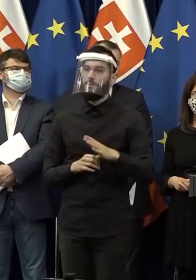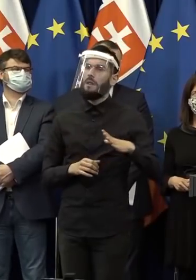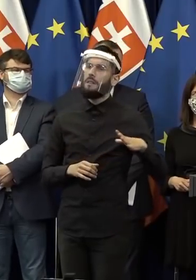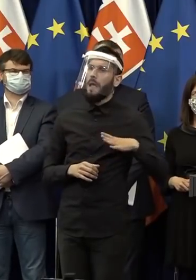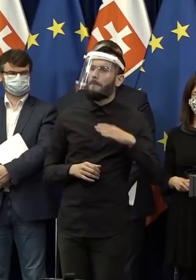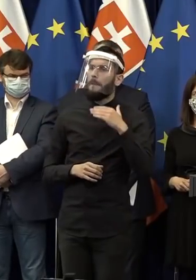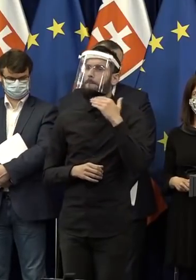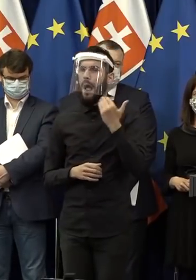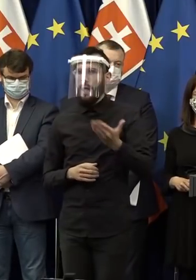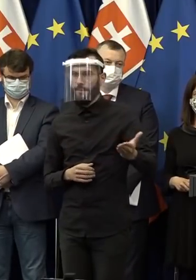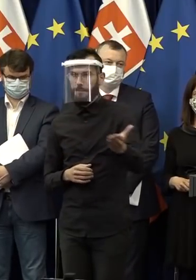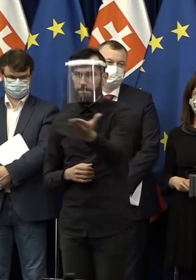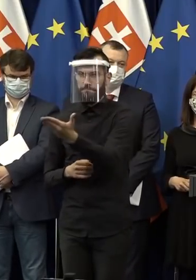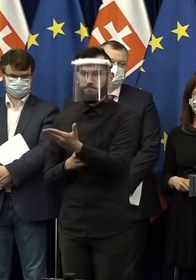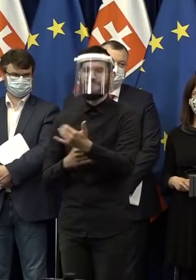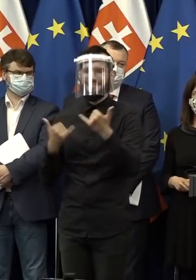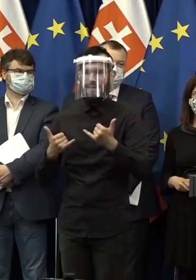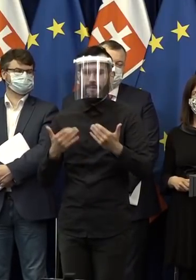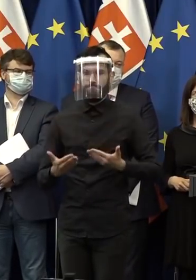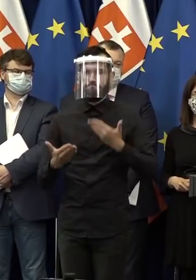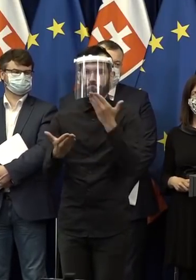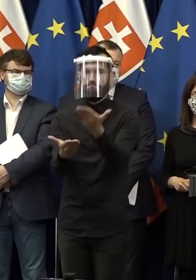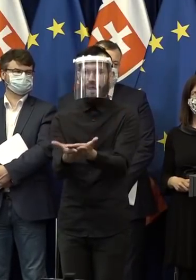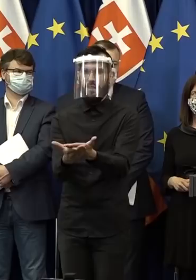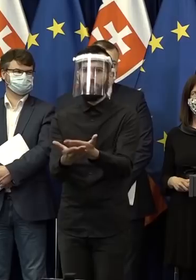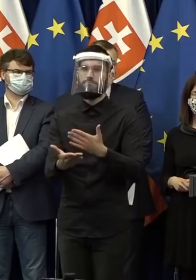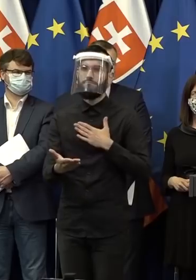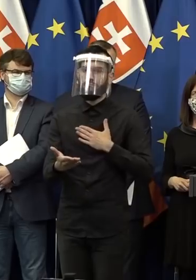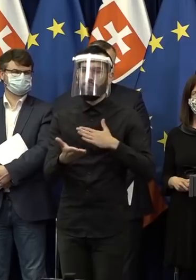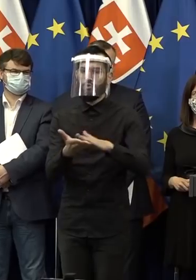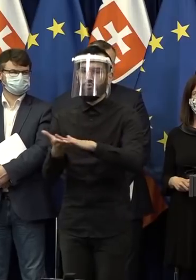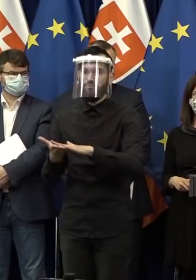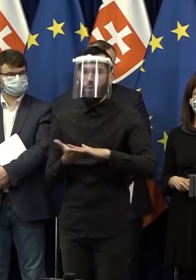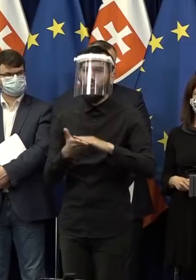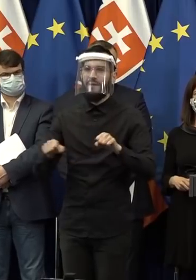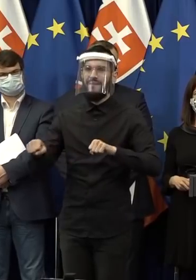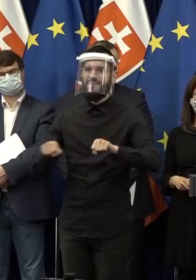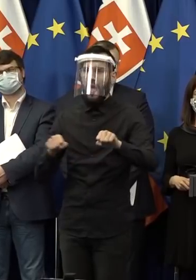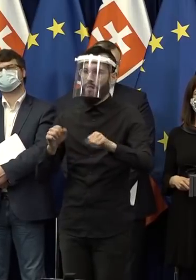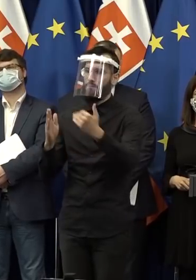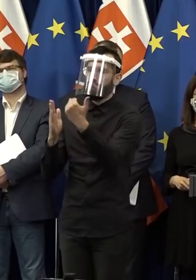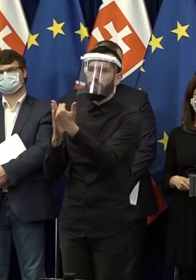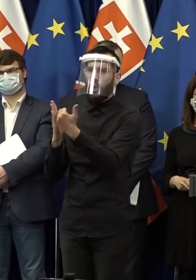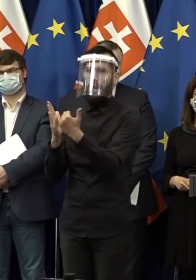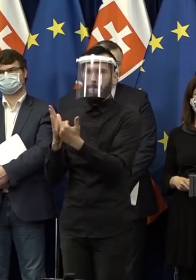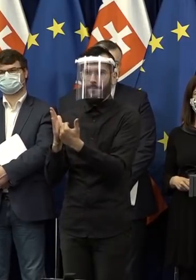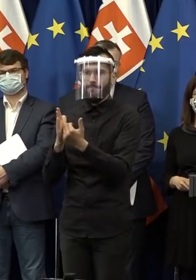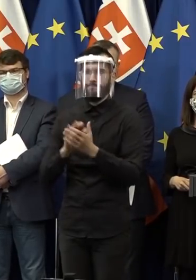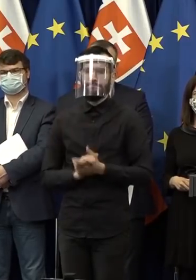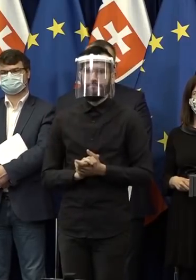páni. Dnes predkladáme náš spoločný vládny program, kde